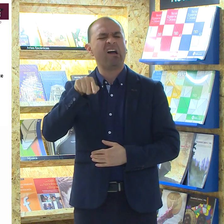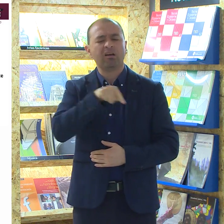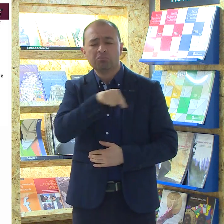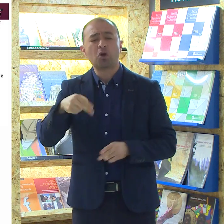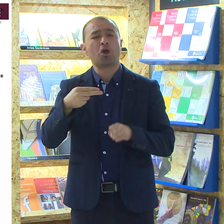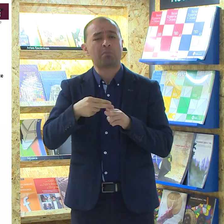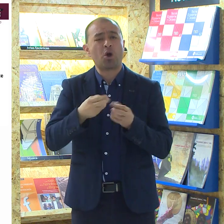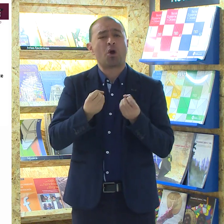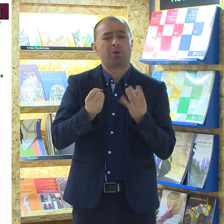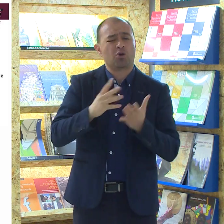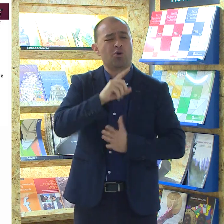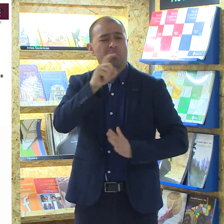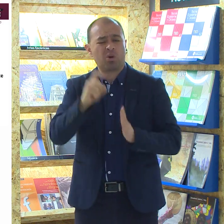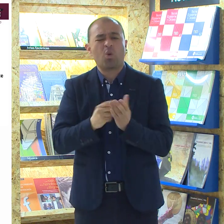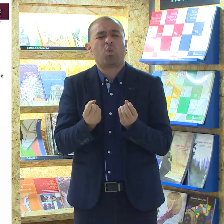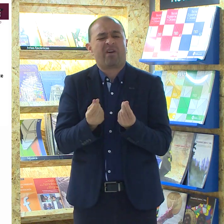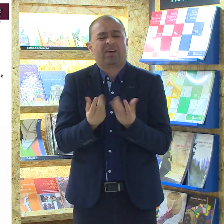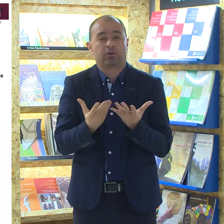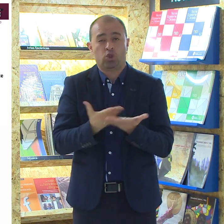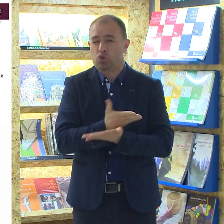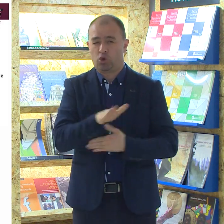y colocar completa la siguiente información.